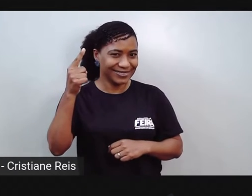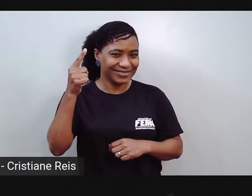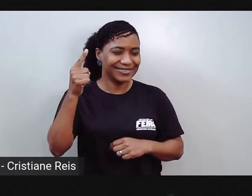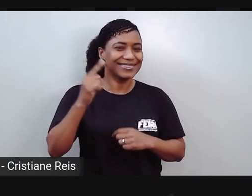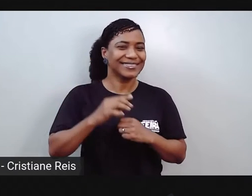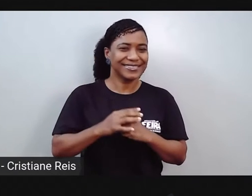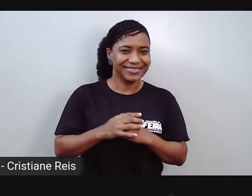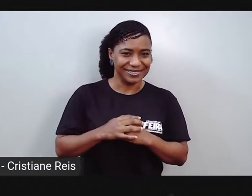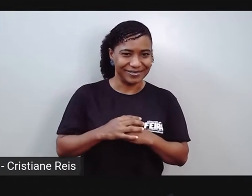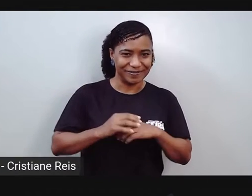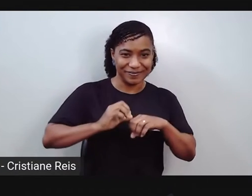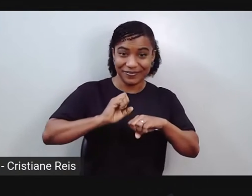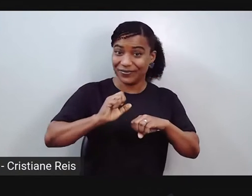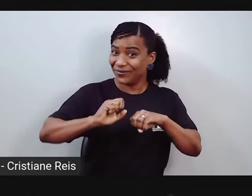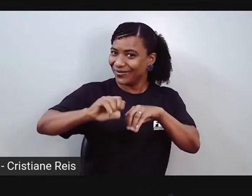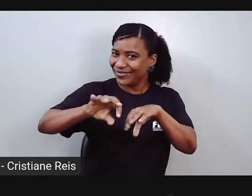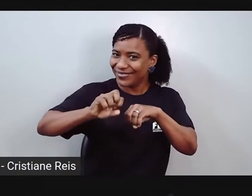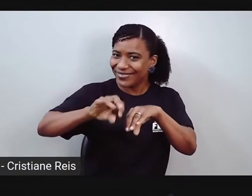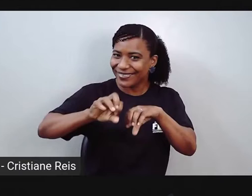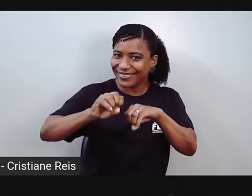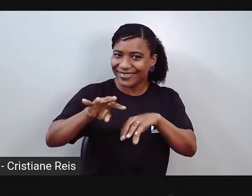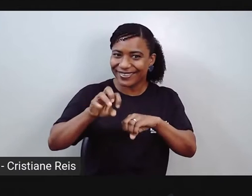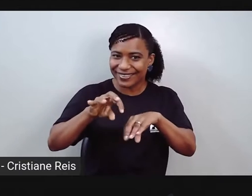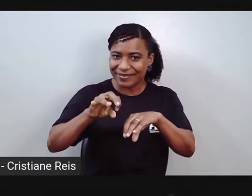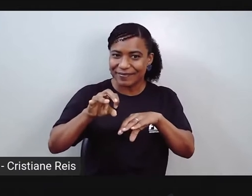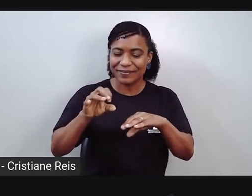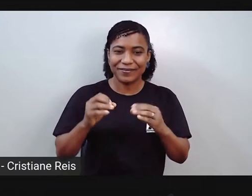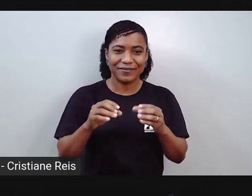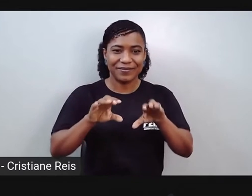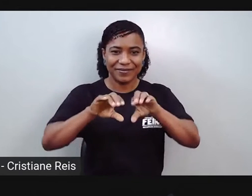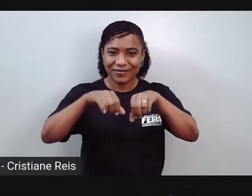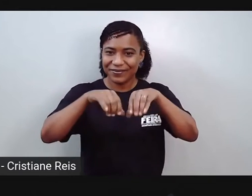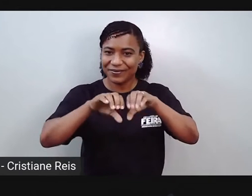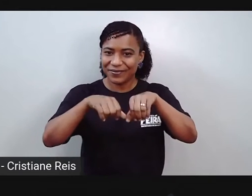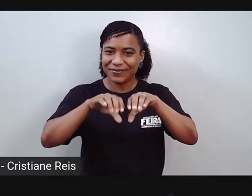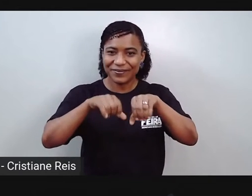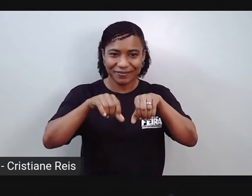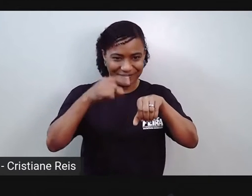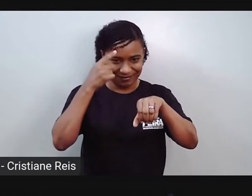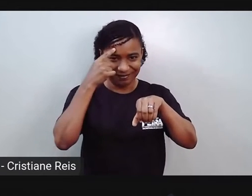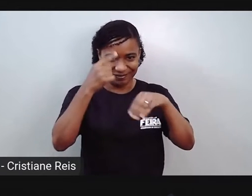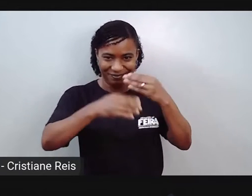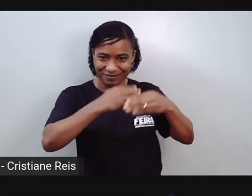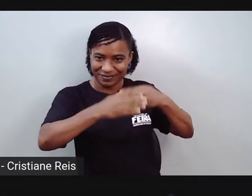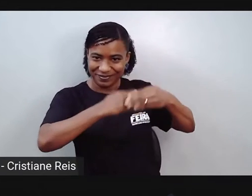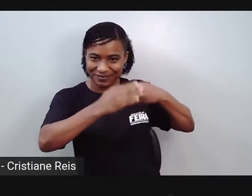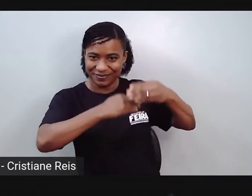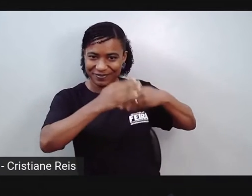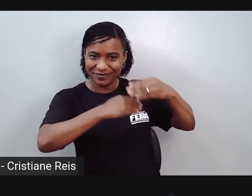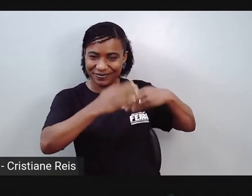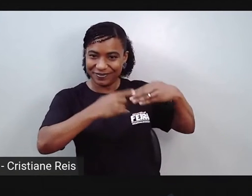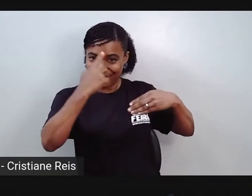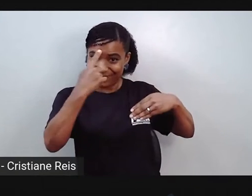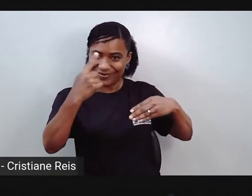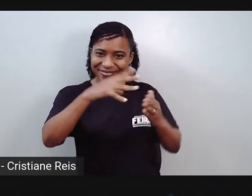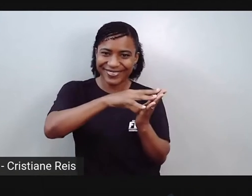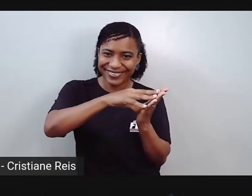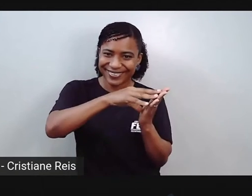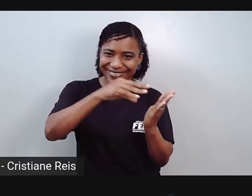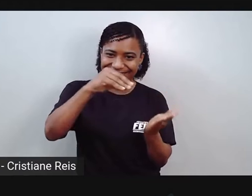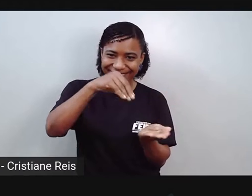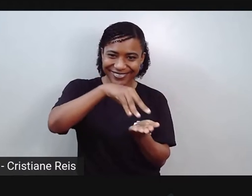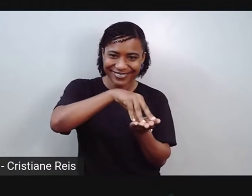nós utilizamos os cones e os rolos de papel higiênico para fazermos